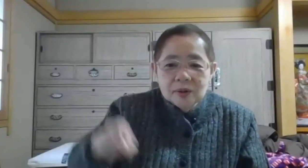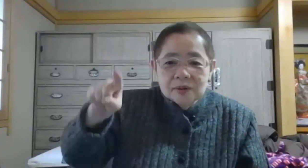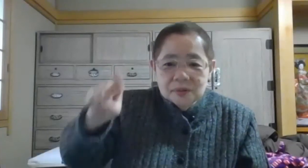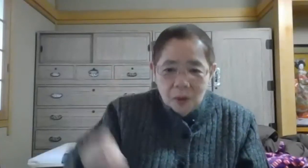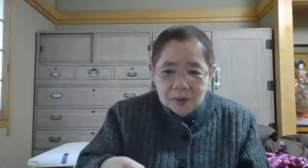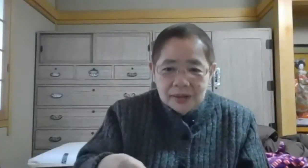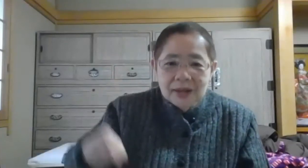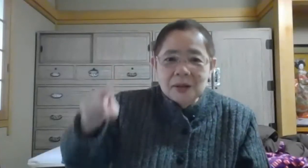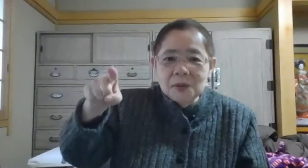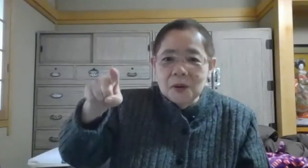これでわかるの。